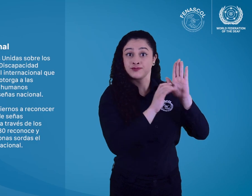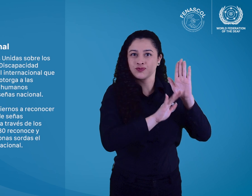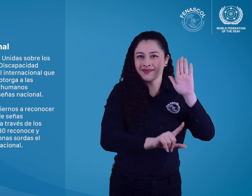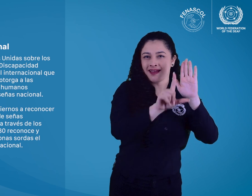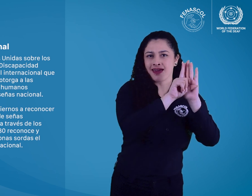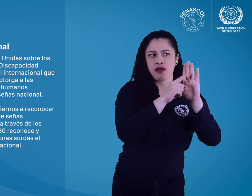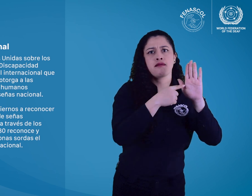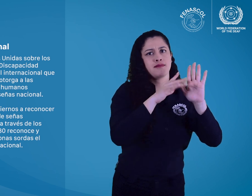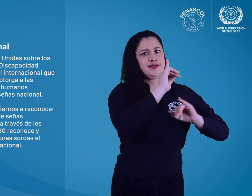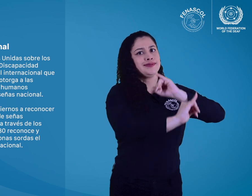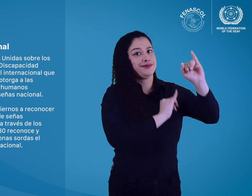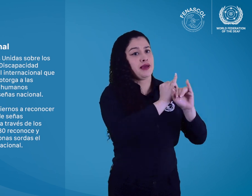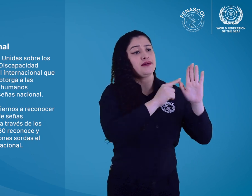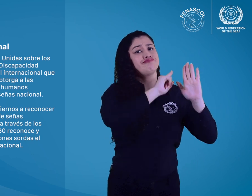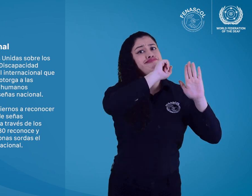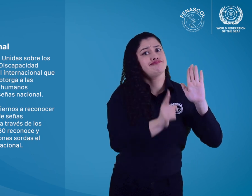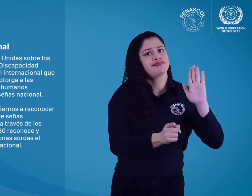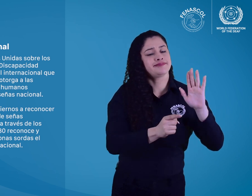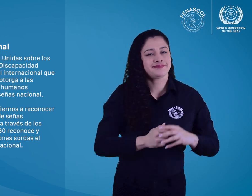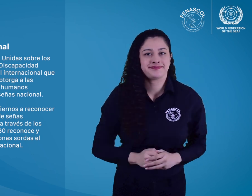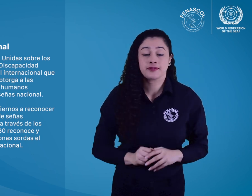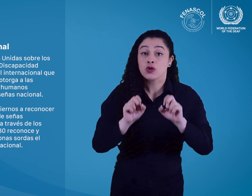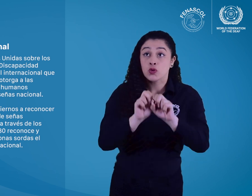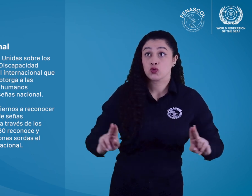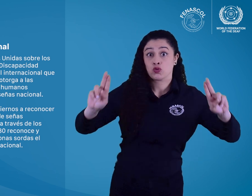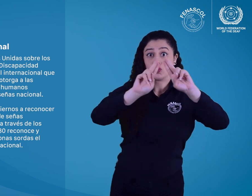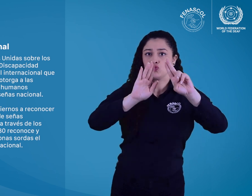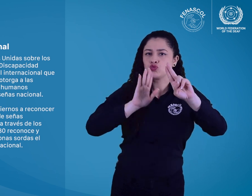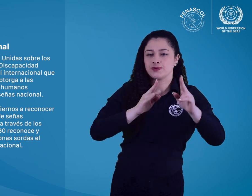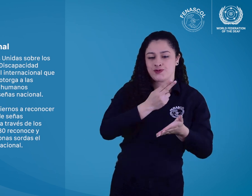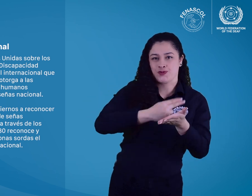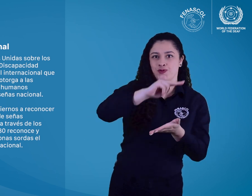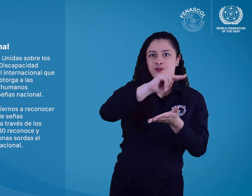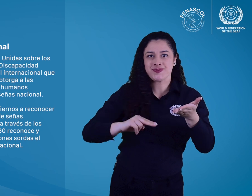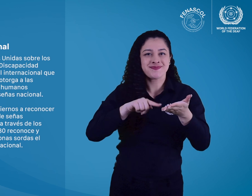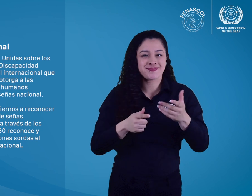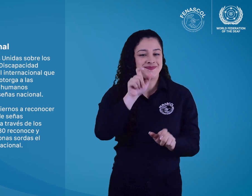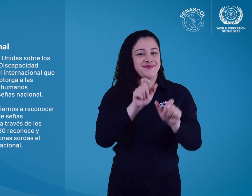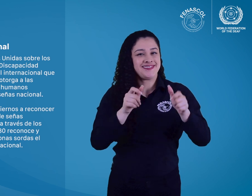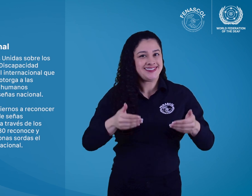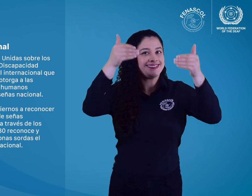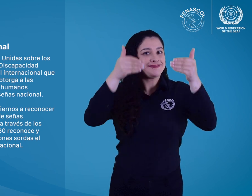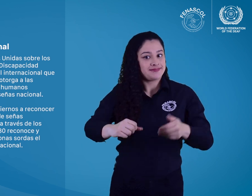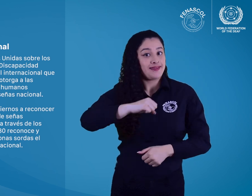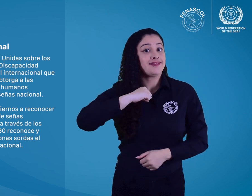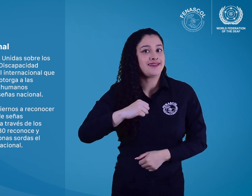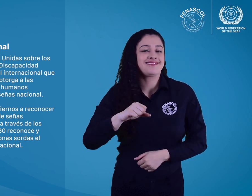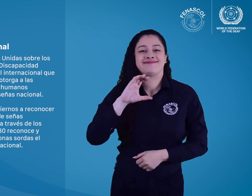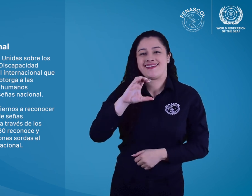Marco legal internacional La Convención de las Naciones Unidas sobre los